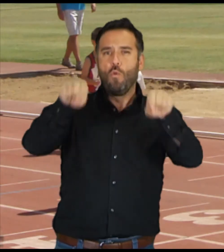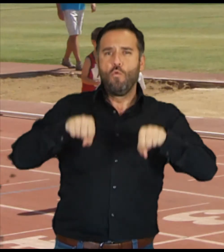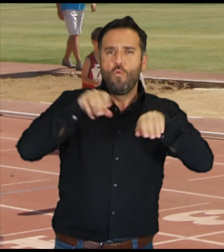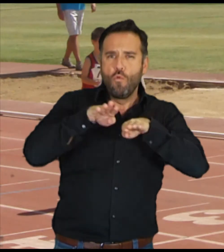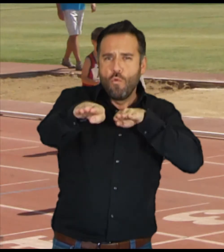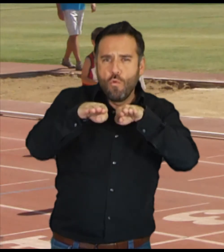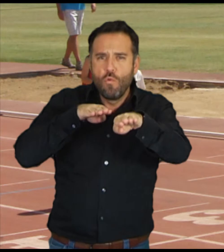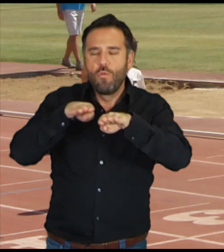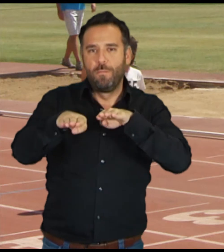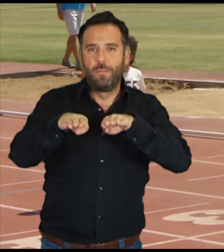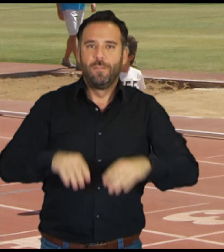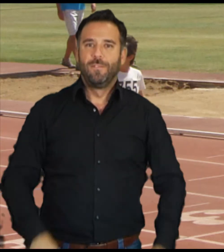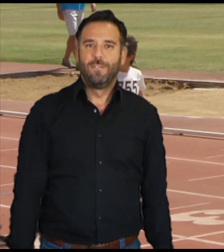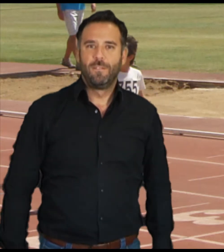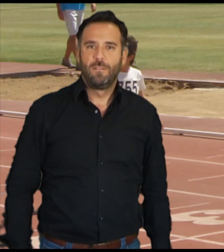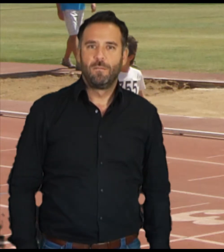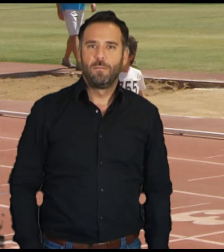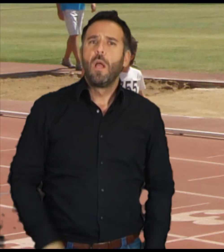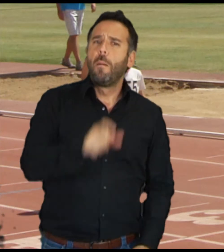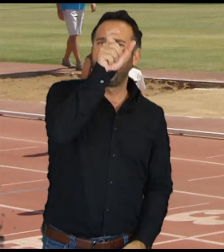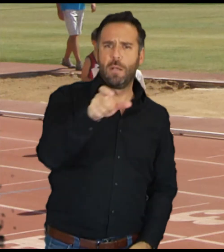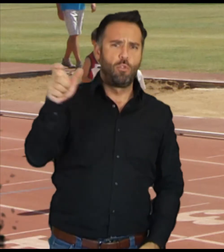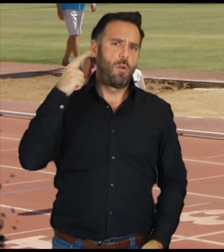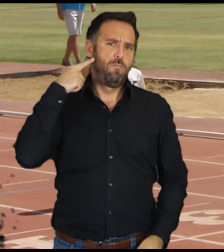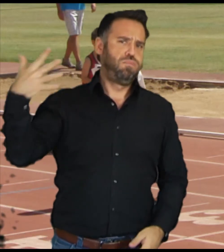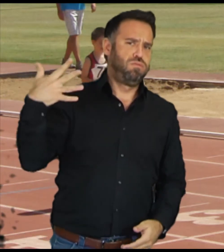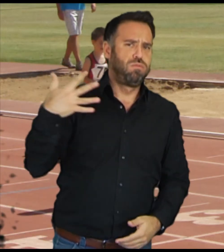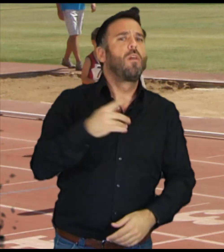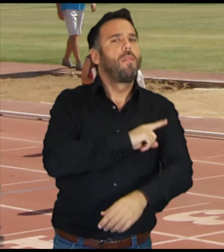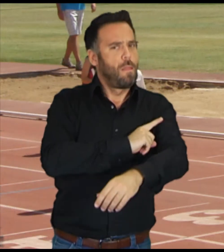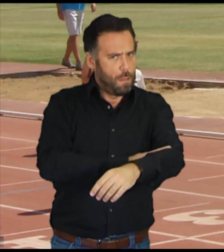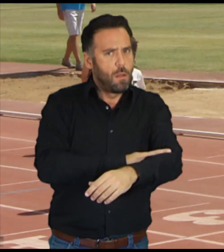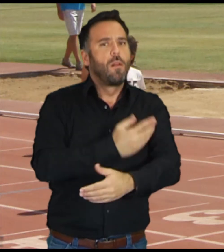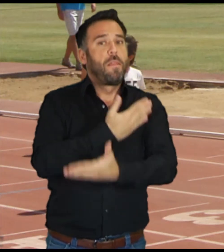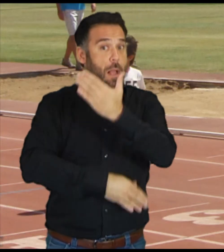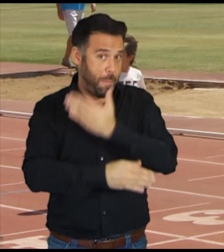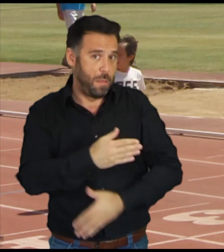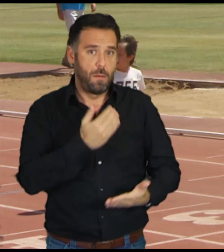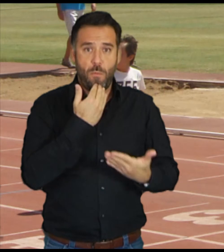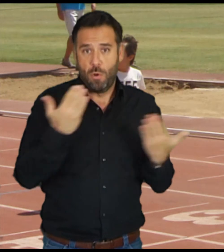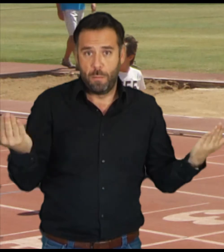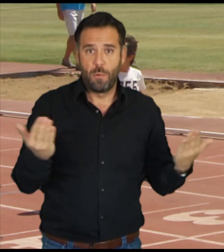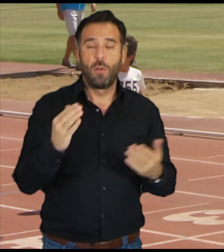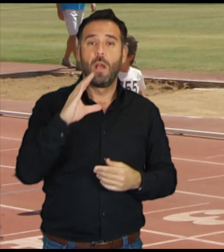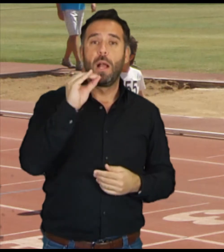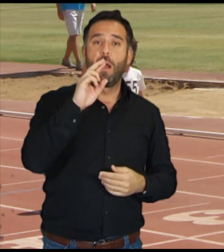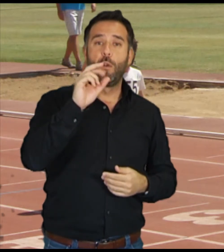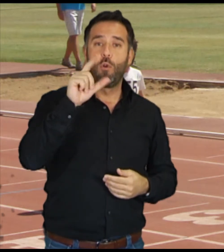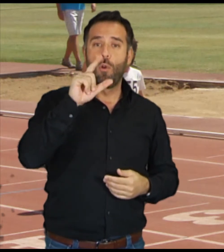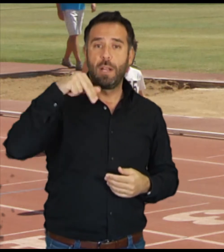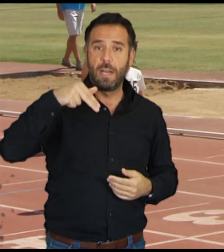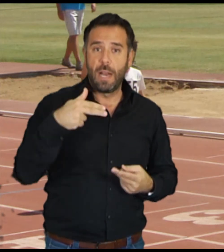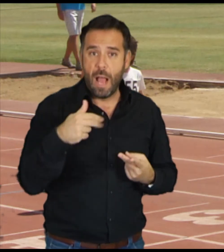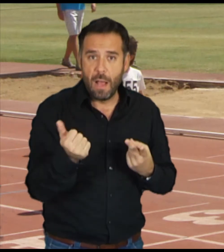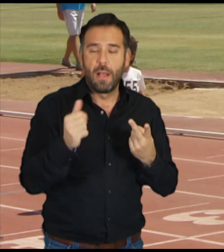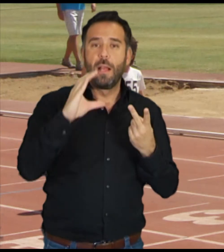Hemos contado con el apoyo de grandes deportistas paralímpicos malagueños y andaluces Como Carmen Herrera, Tomás Piña, Carlos